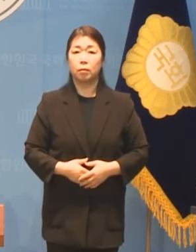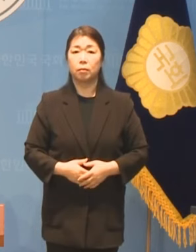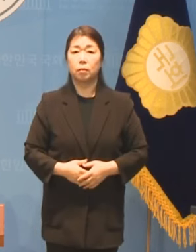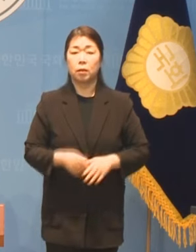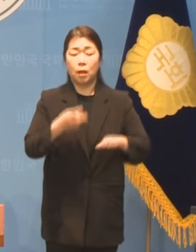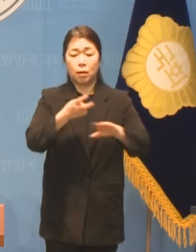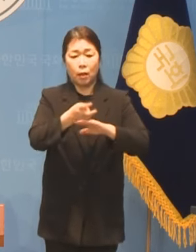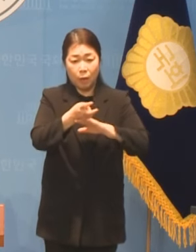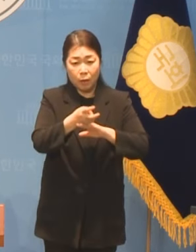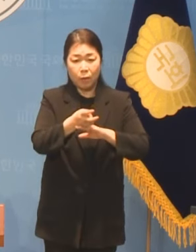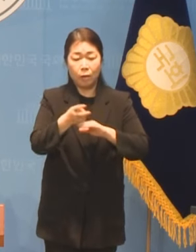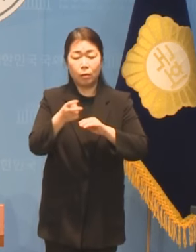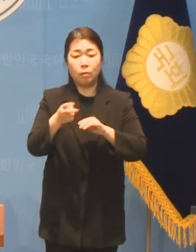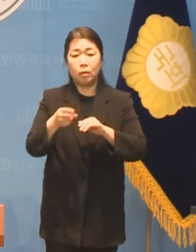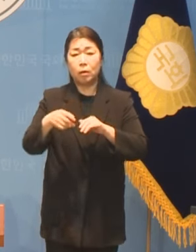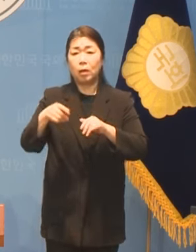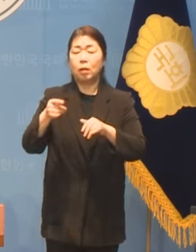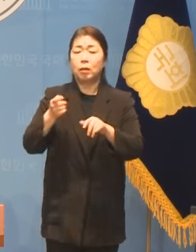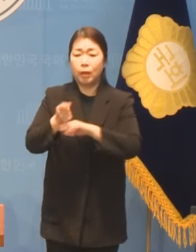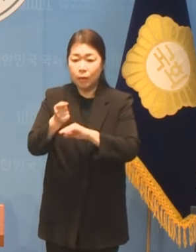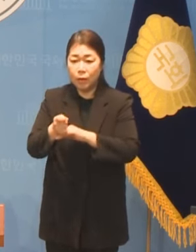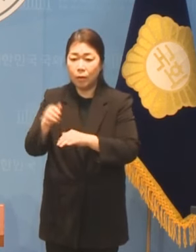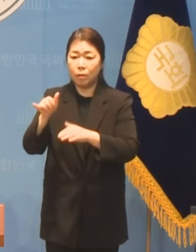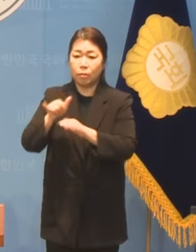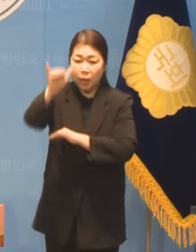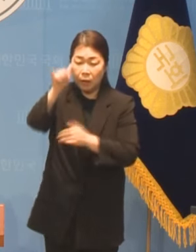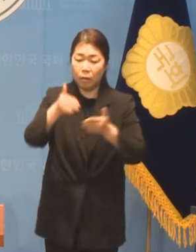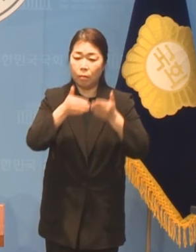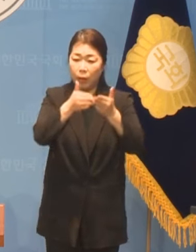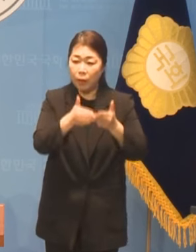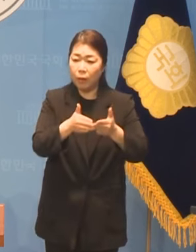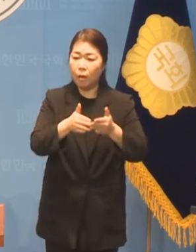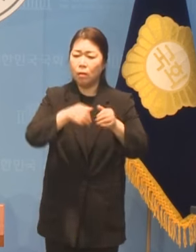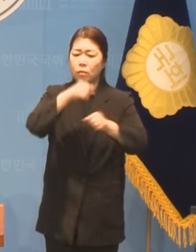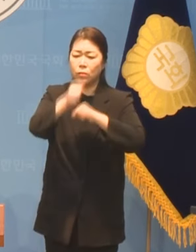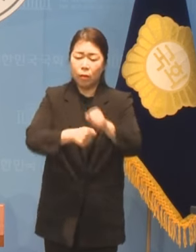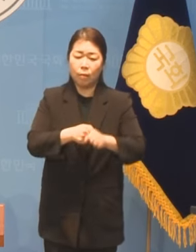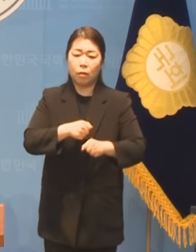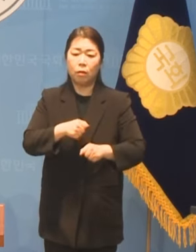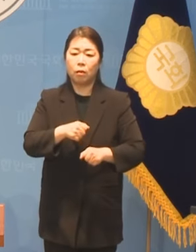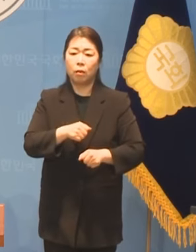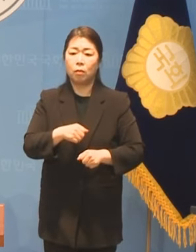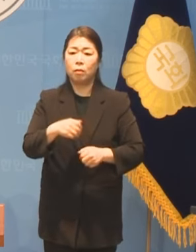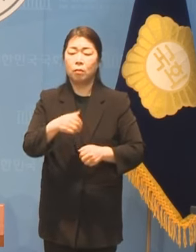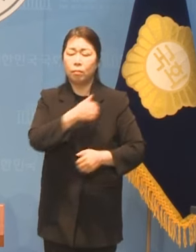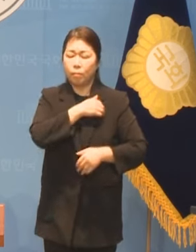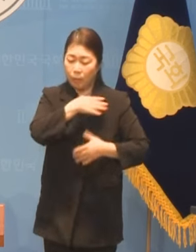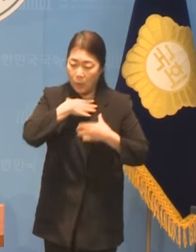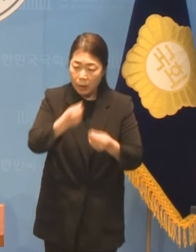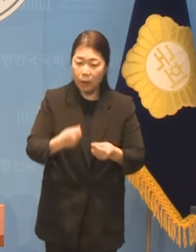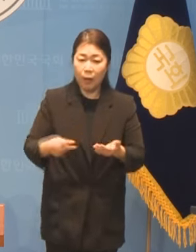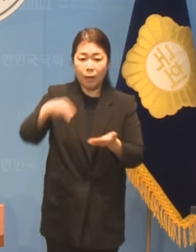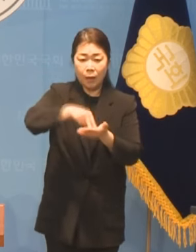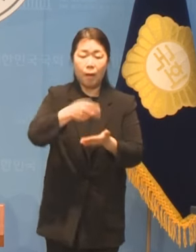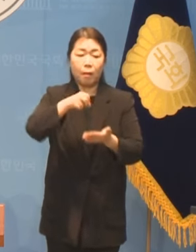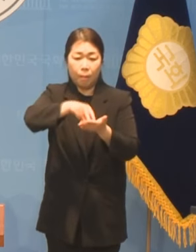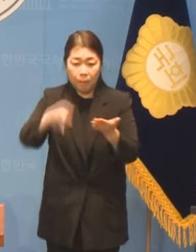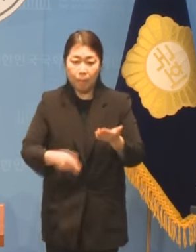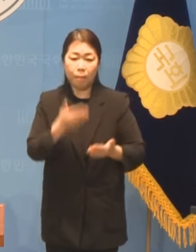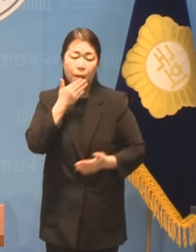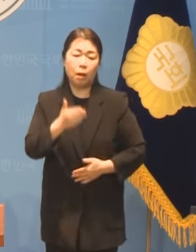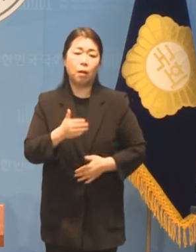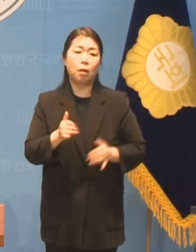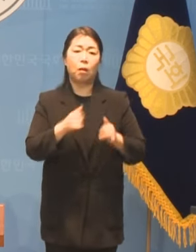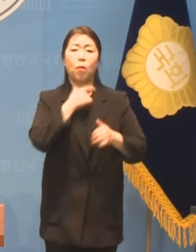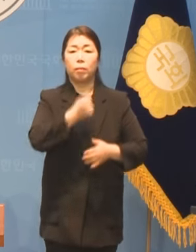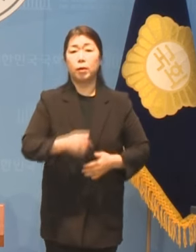택시도 배도 비행기도 장애인이 원하는 시간에 마음 편히 탈 수 있는 사회이기를 바랍니다 장애인이 특수학교에 가지